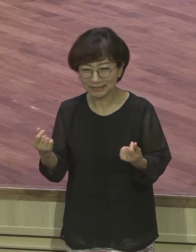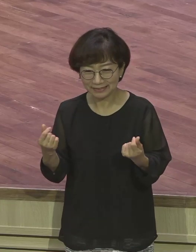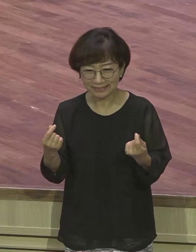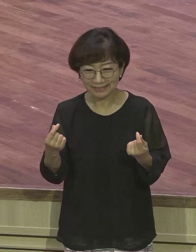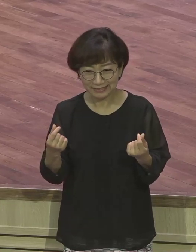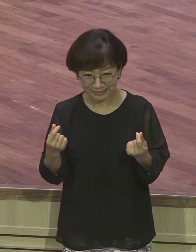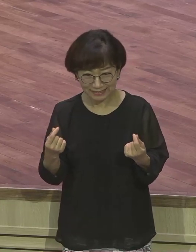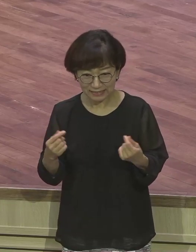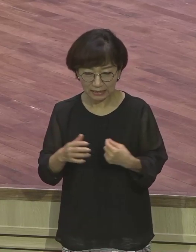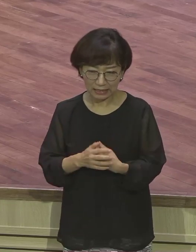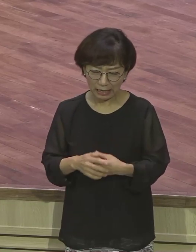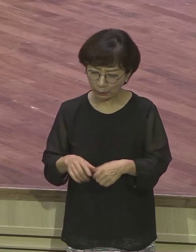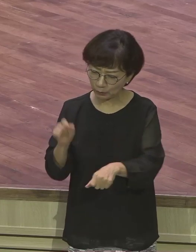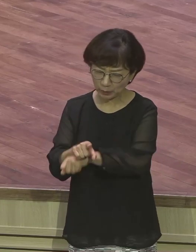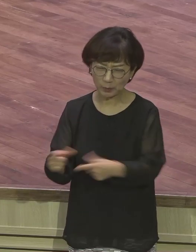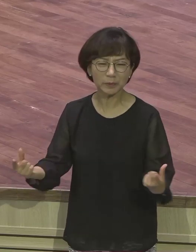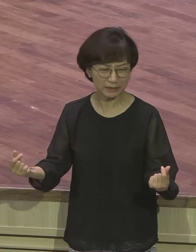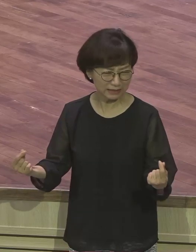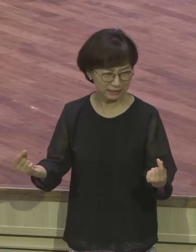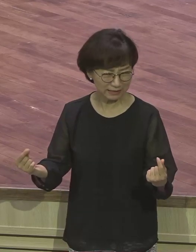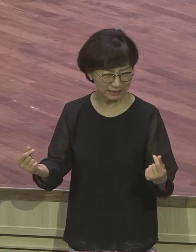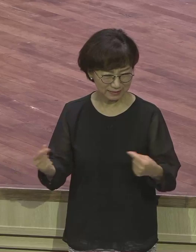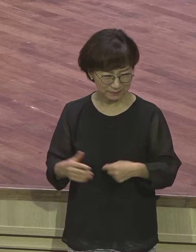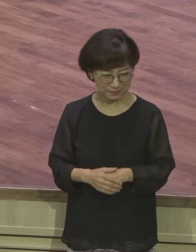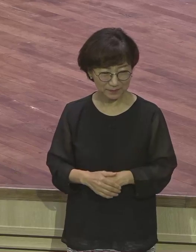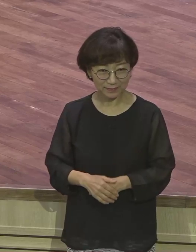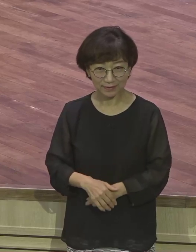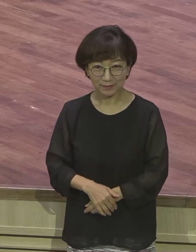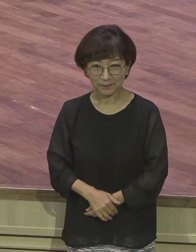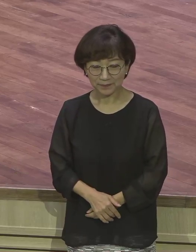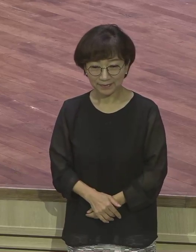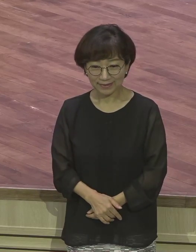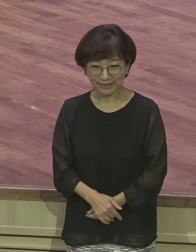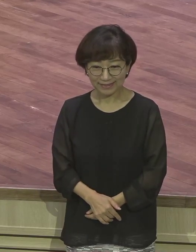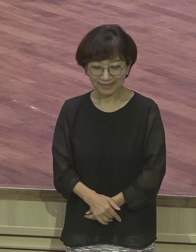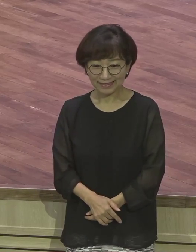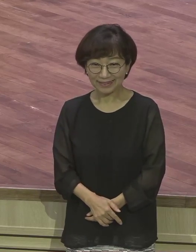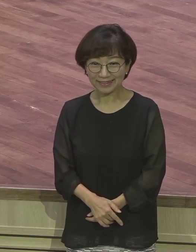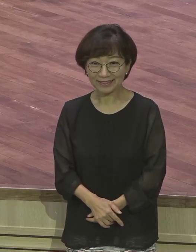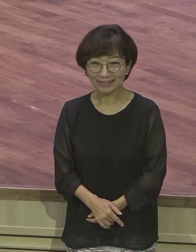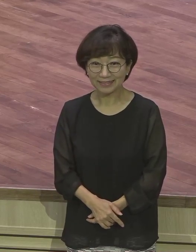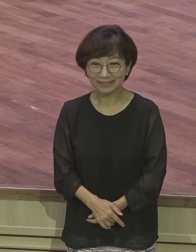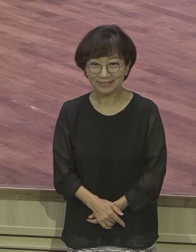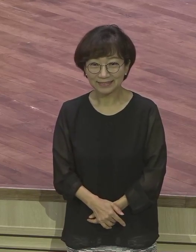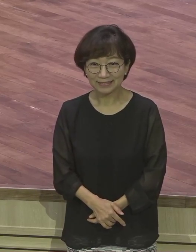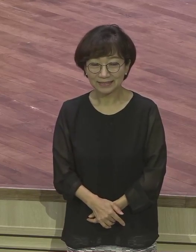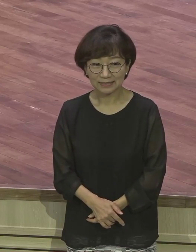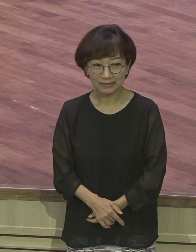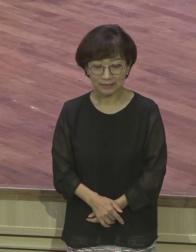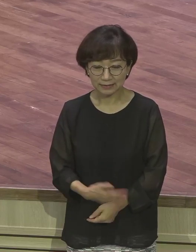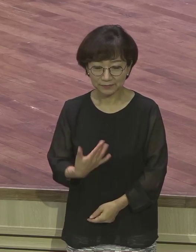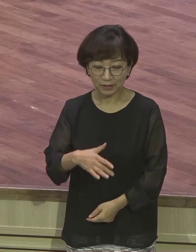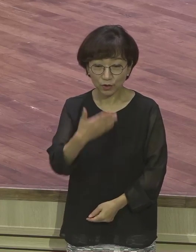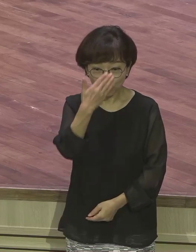기질이 같애요. 기질이. 그래서 이민국 가면 이민가면 유대인들이 먼저 이민 갔잖아요. 이민가가 하는 게 뭐냐.